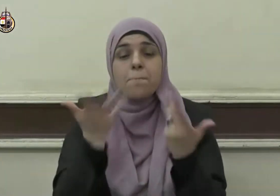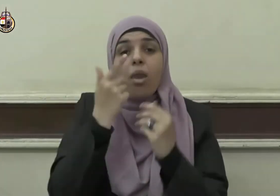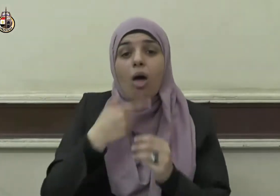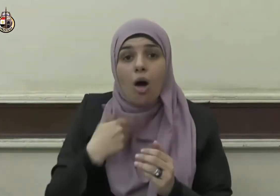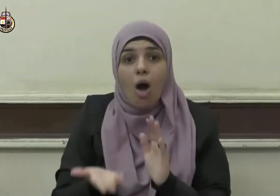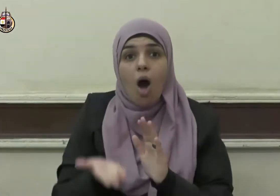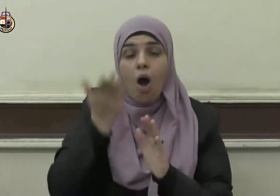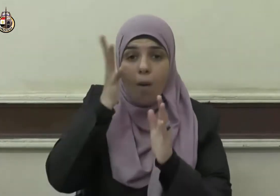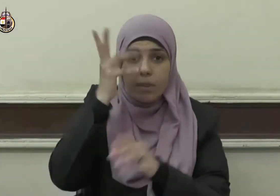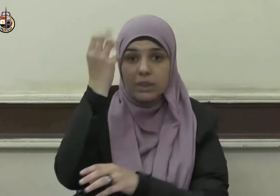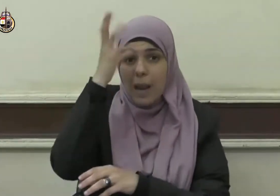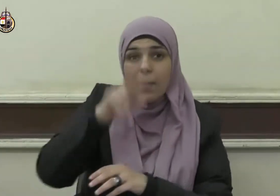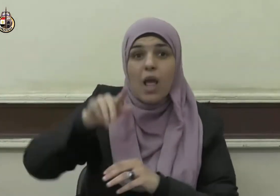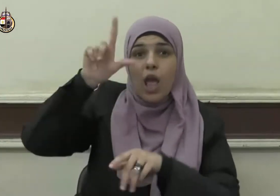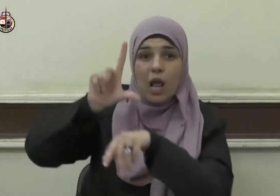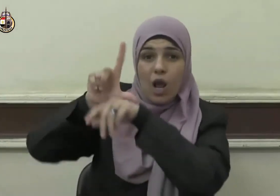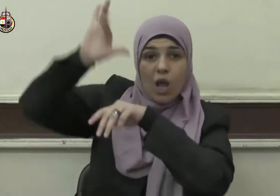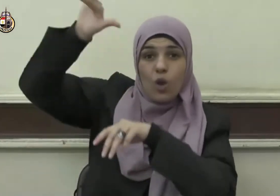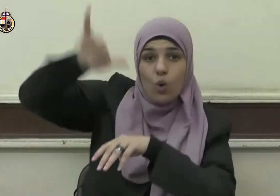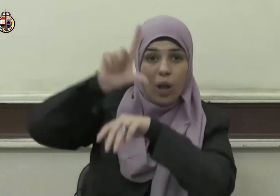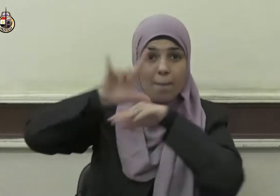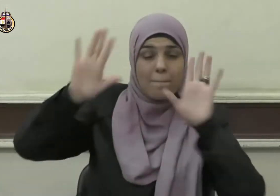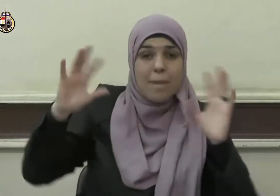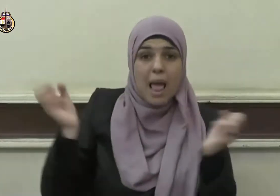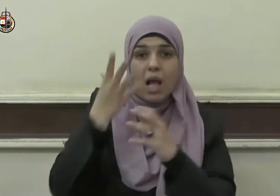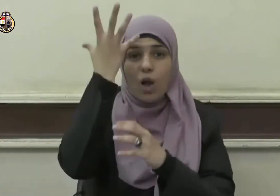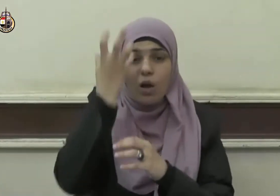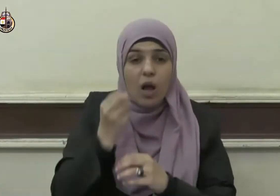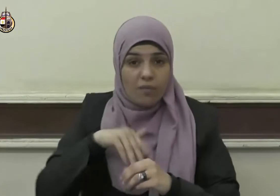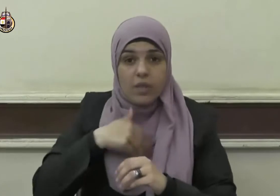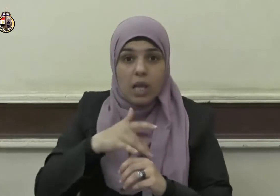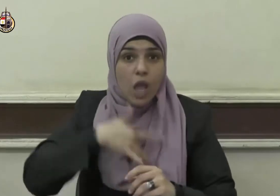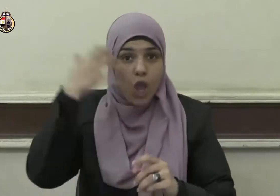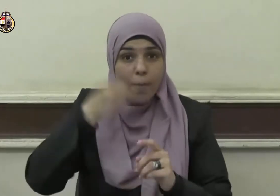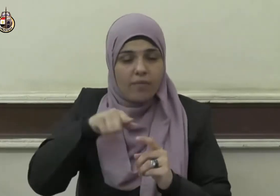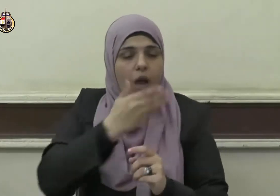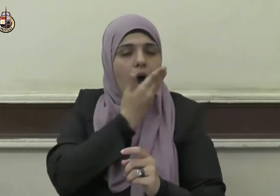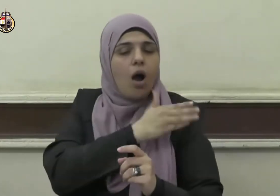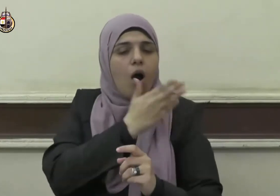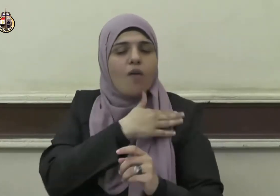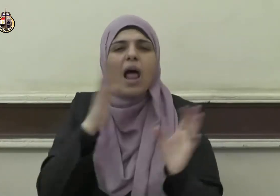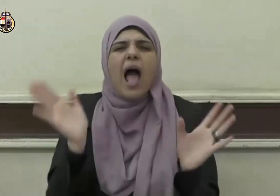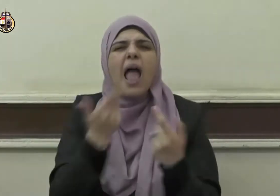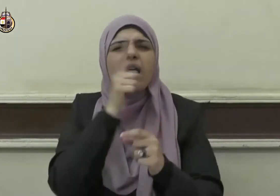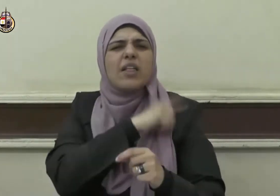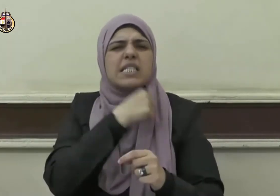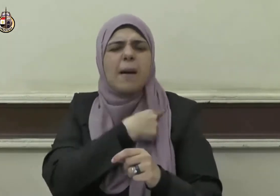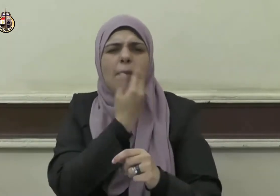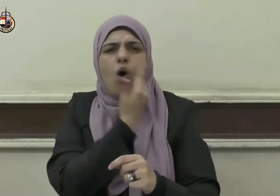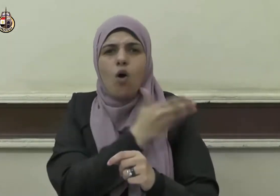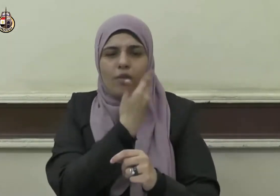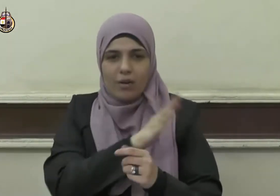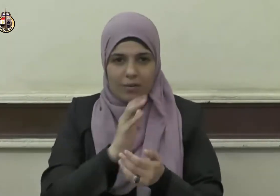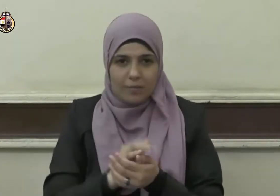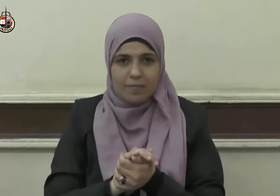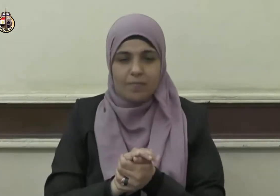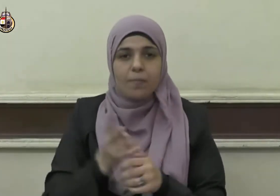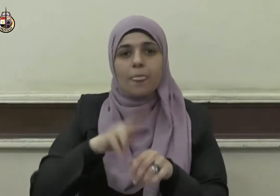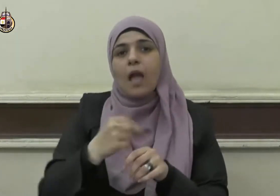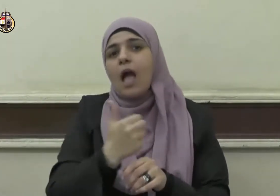القبر إيمانا واحتسابا غفر له ما تقدم من ذنبك وعن عائشة رضي